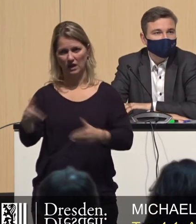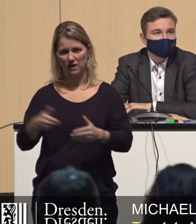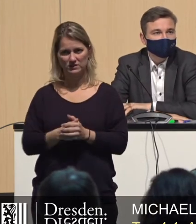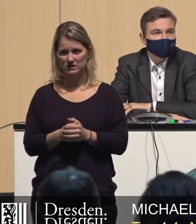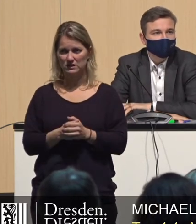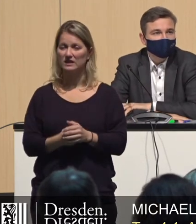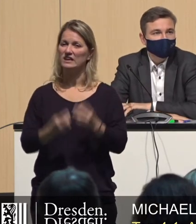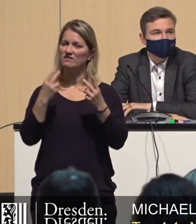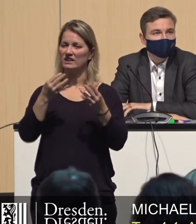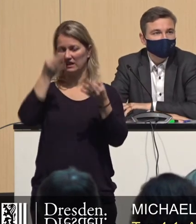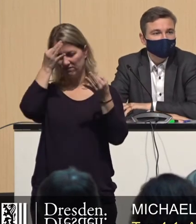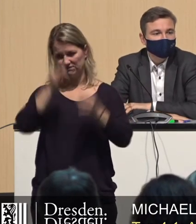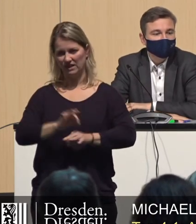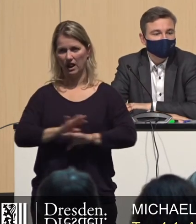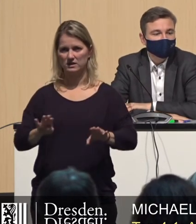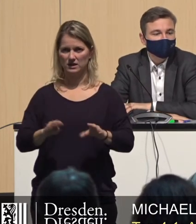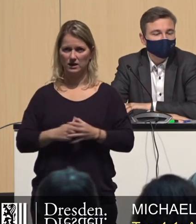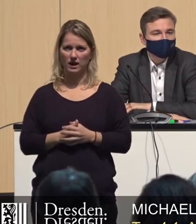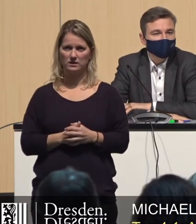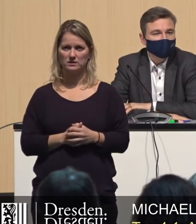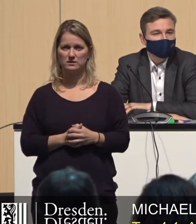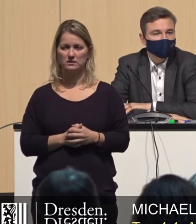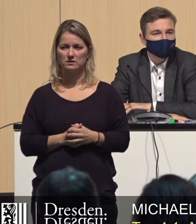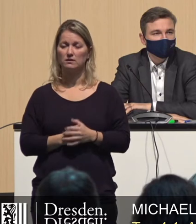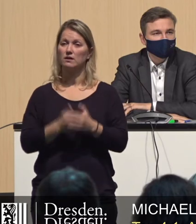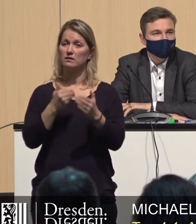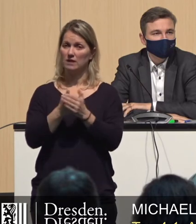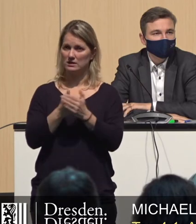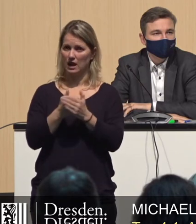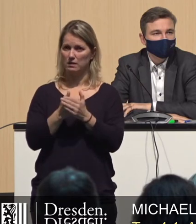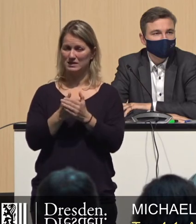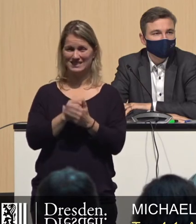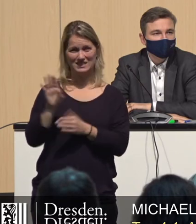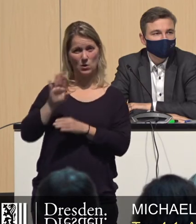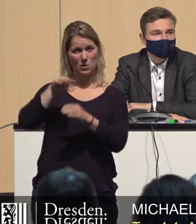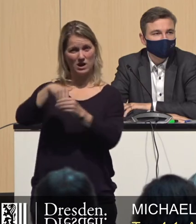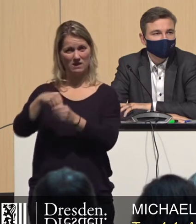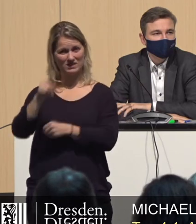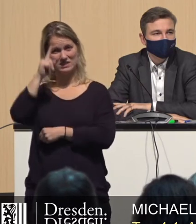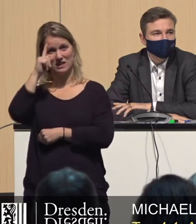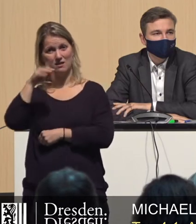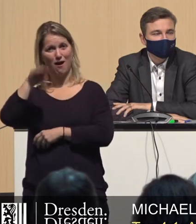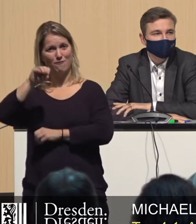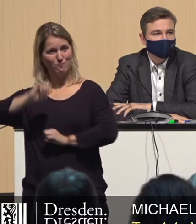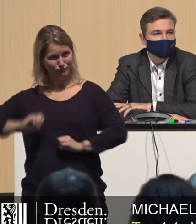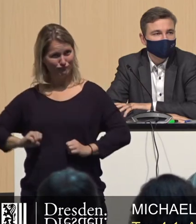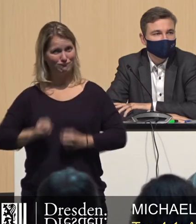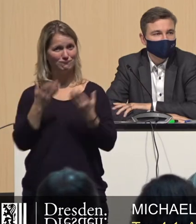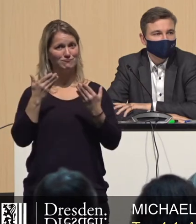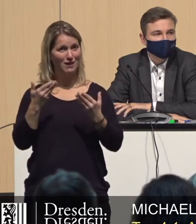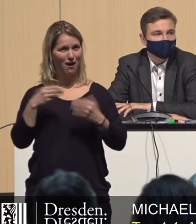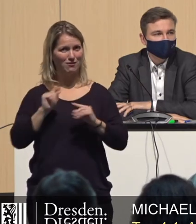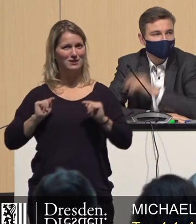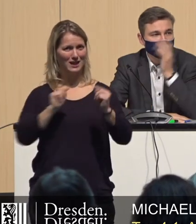Verlässlichkeit. Und deshalb ist das, was wir denken, angestoßen zu haben als Diskussion, erst